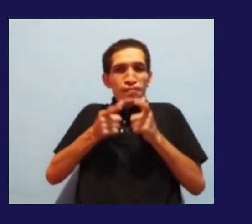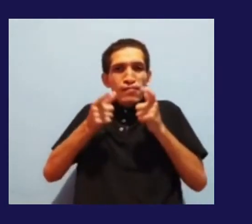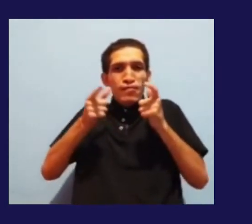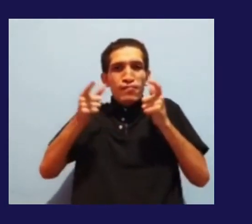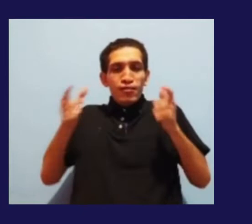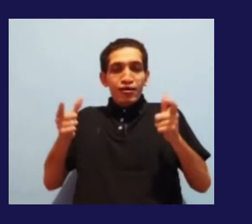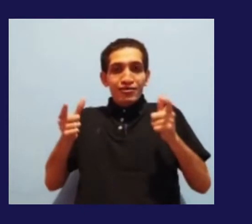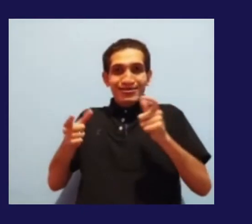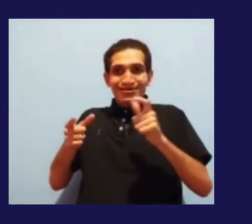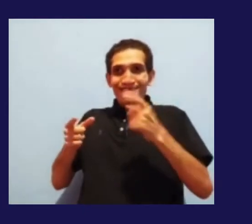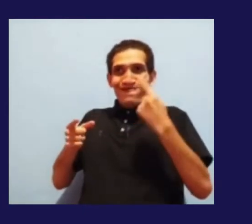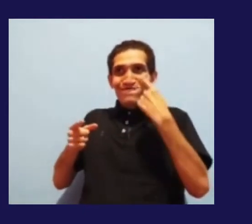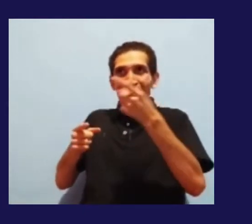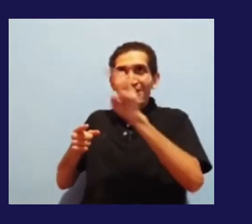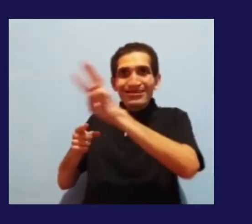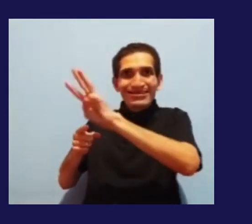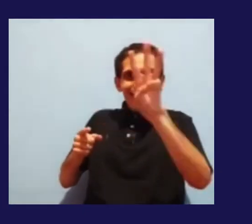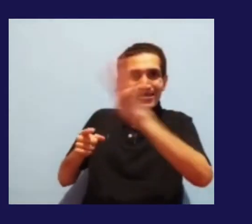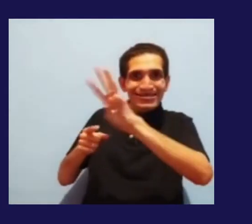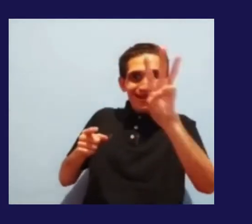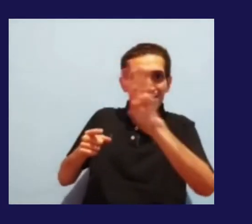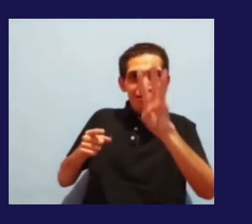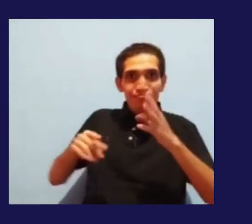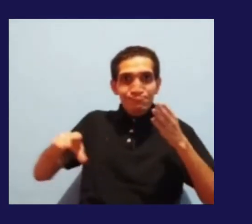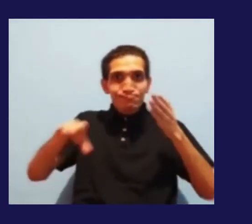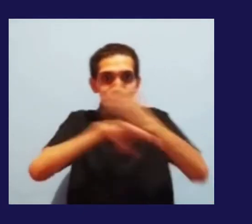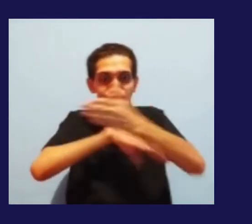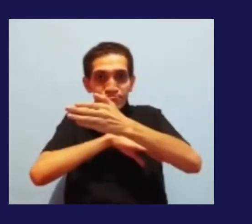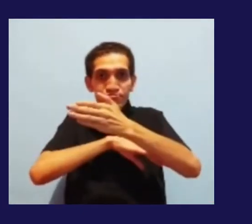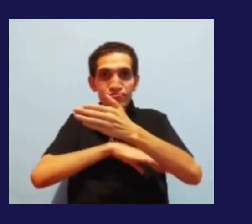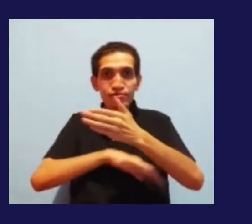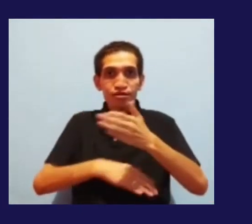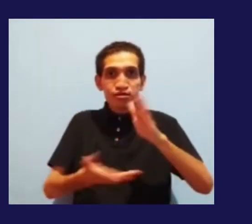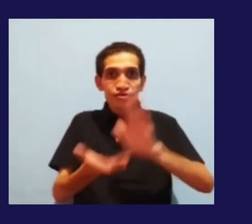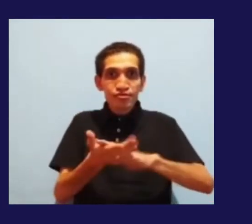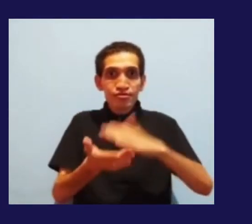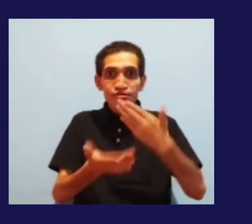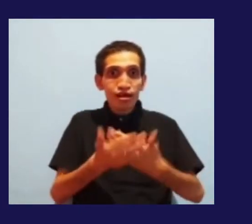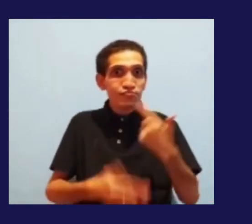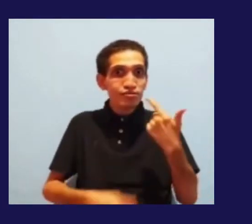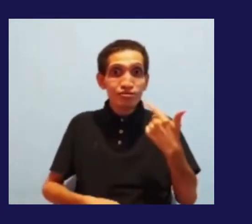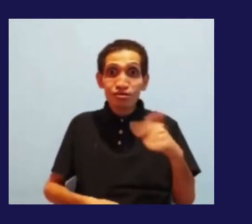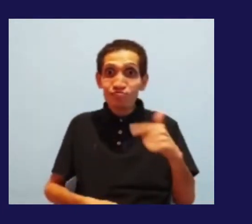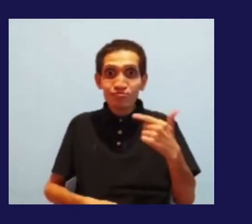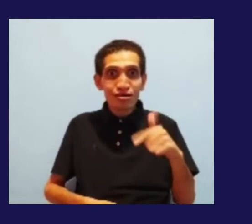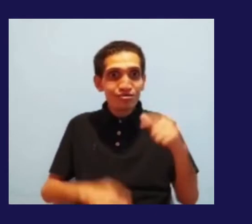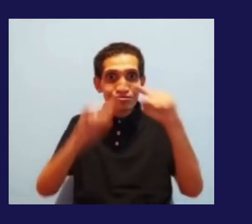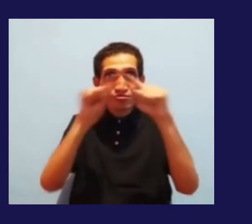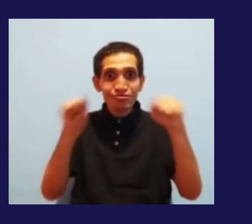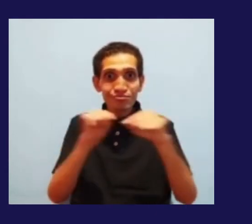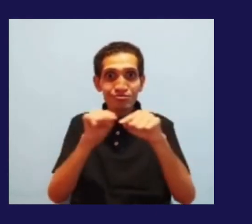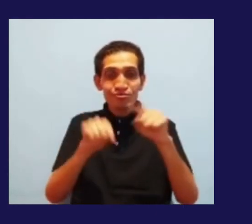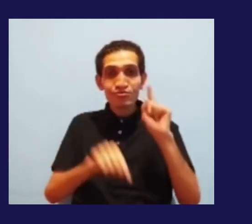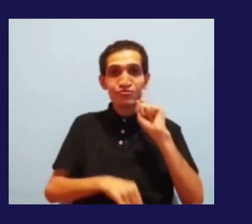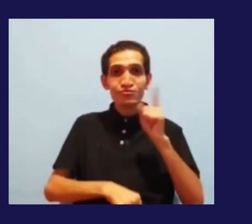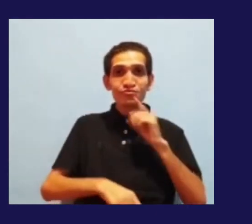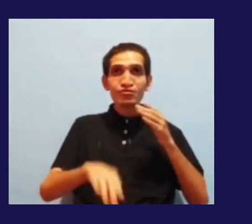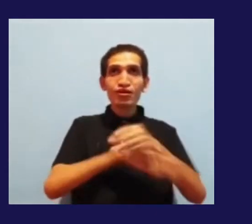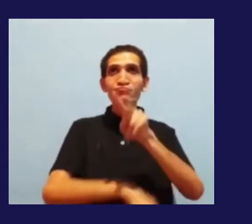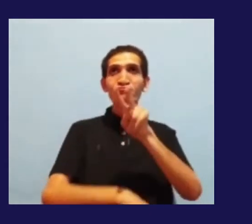dos vídeos, eles não têm a questão da interpretação em libras. Então, isso que o Carlos, ele está fazendo, é